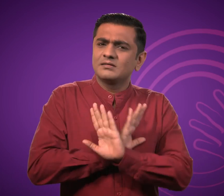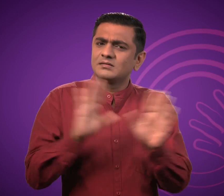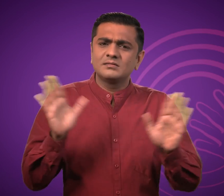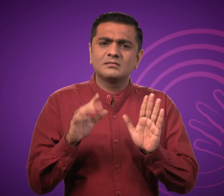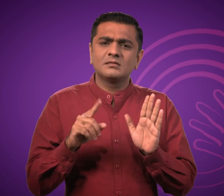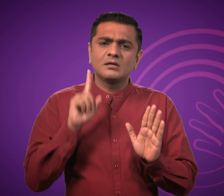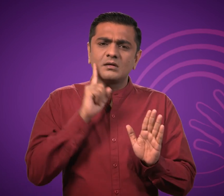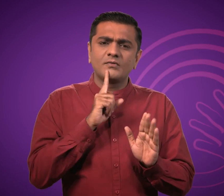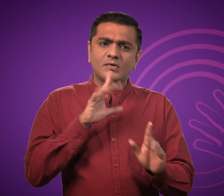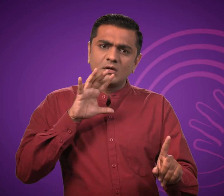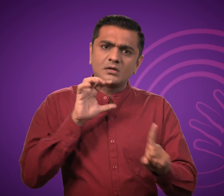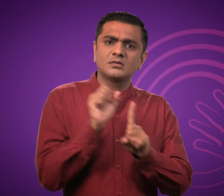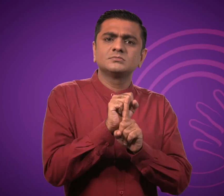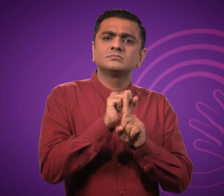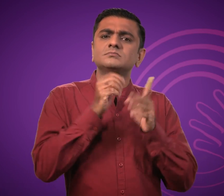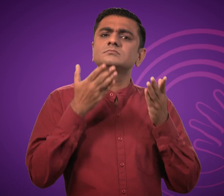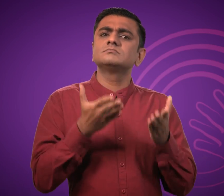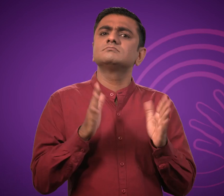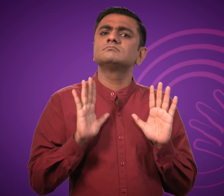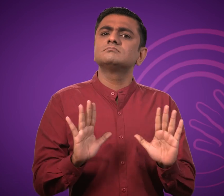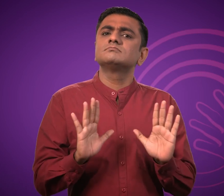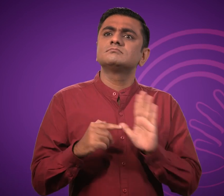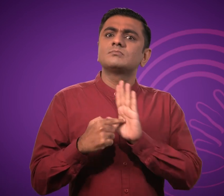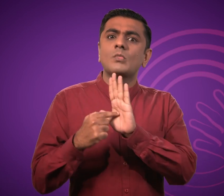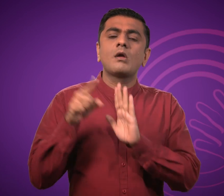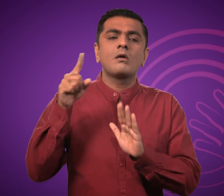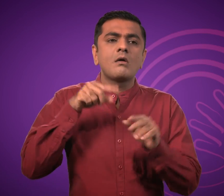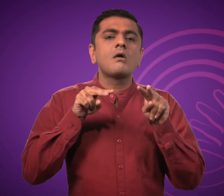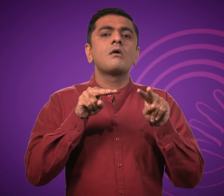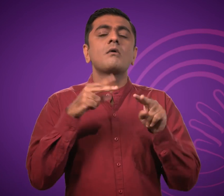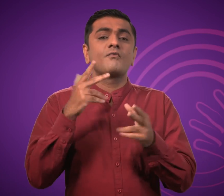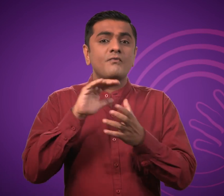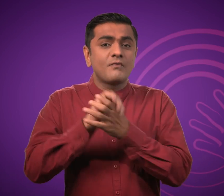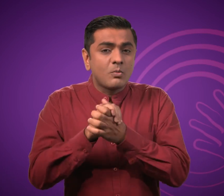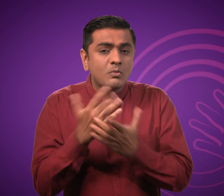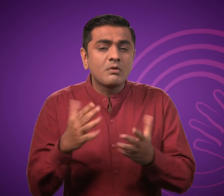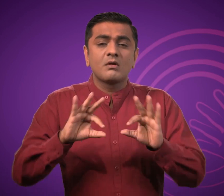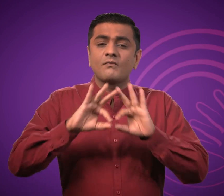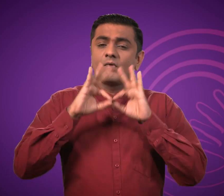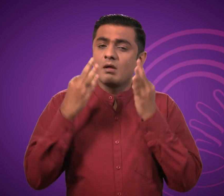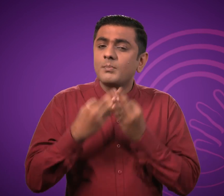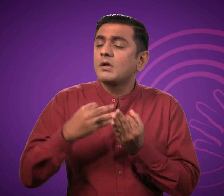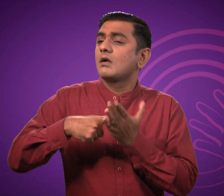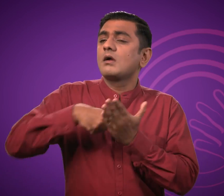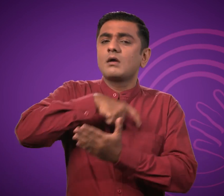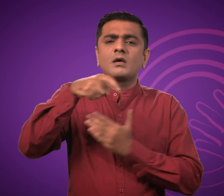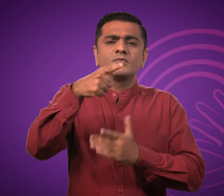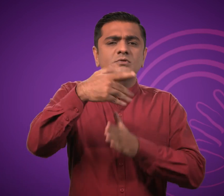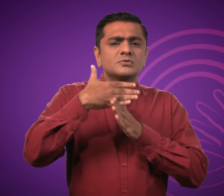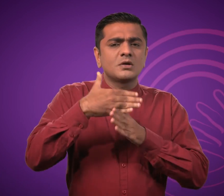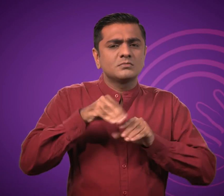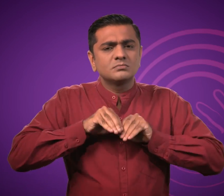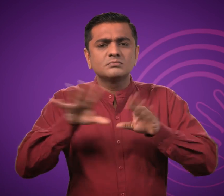हमें इससे शर्मिन्दा नहीं होना चाहिए और अपनी संस्कृती को दोस्तों, परिवार और रिष्टेदारों के साथ साचा करना चाहिए